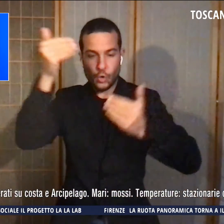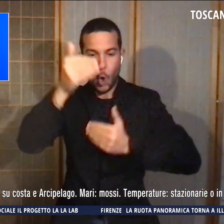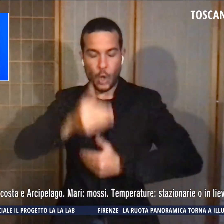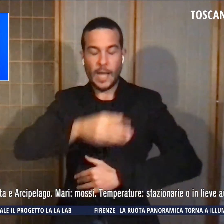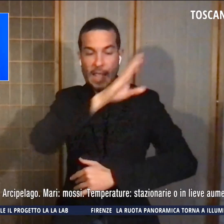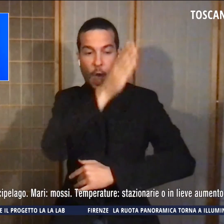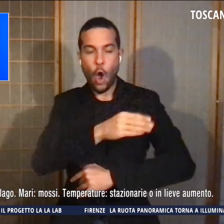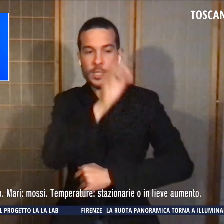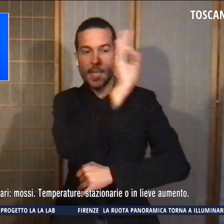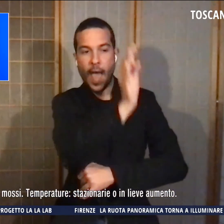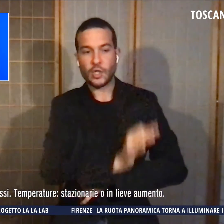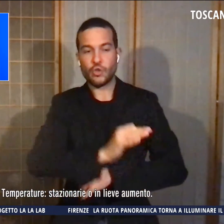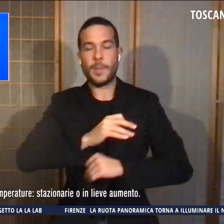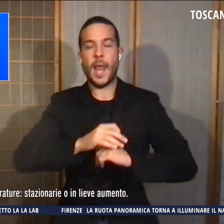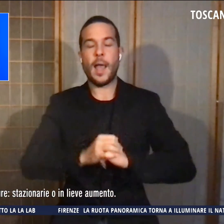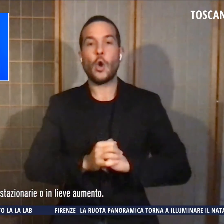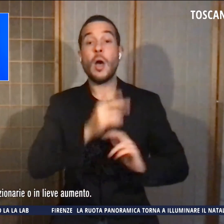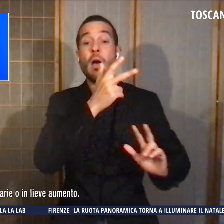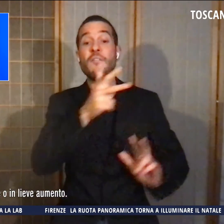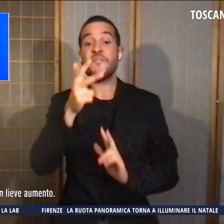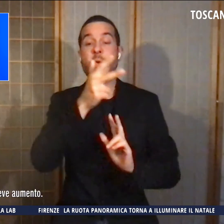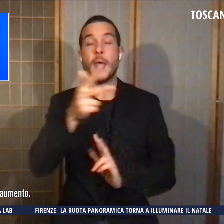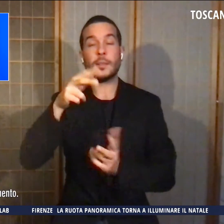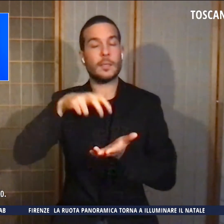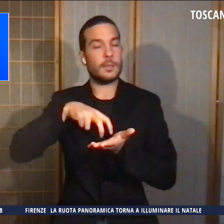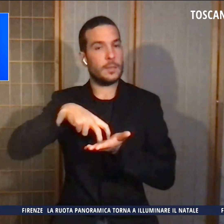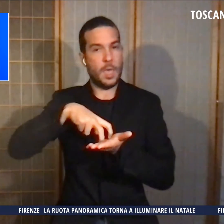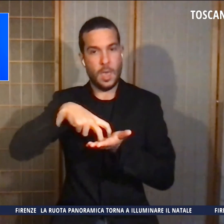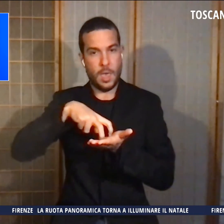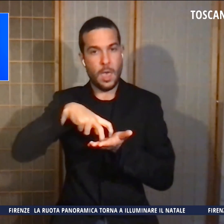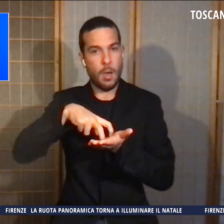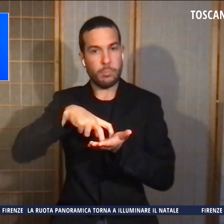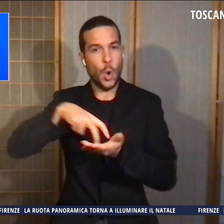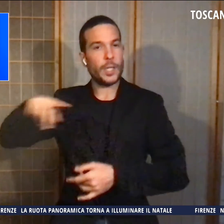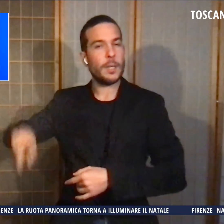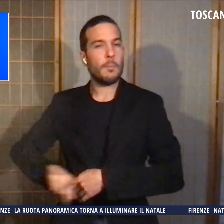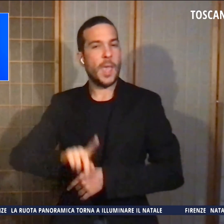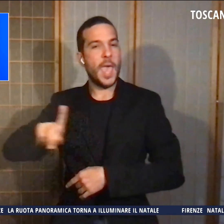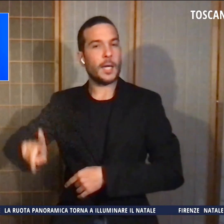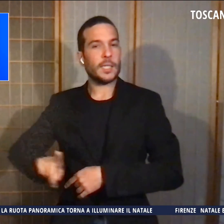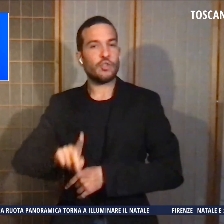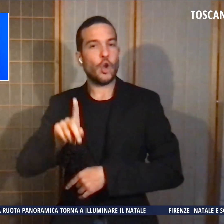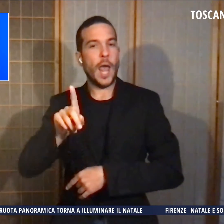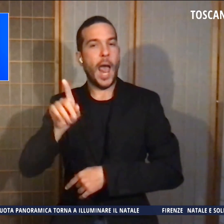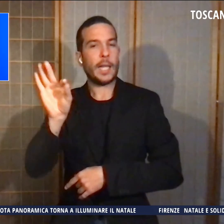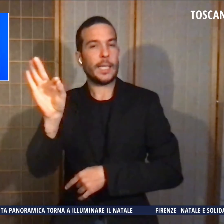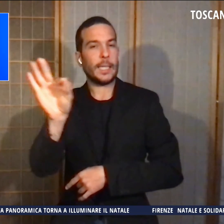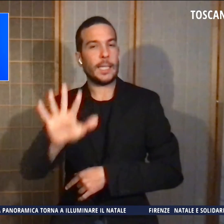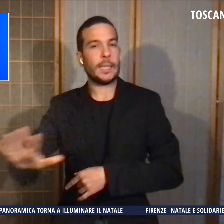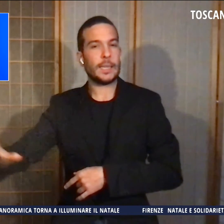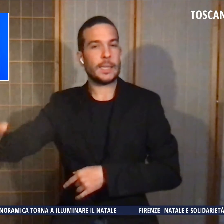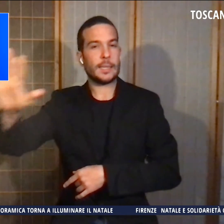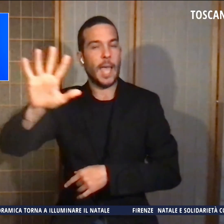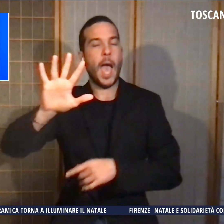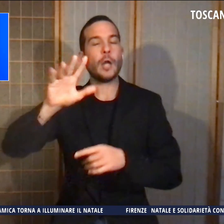arcipelago. I venti sono deboli, generalmente meridionali nelle zone interne e fino a moderati su